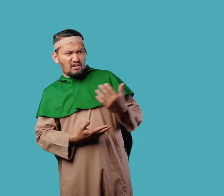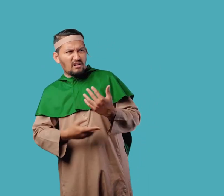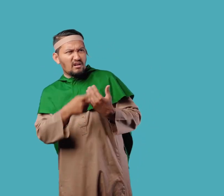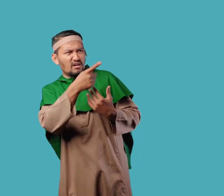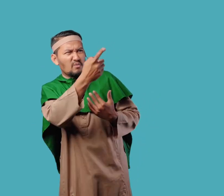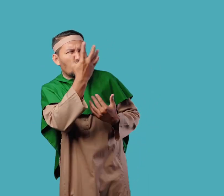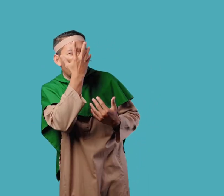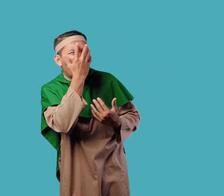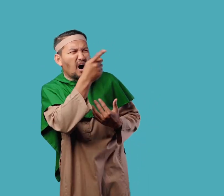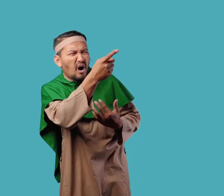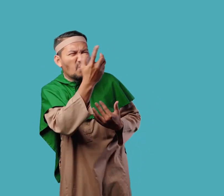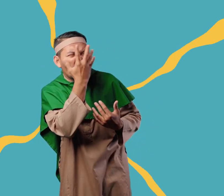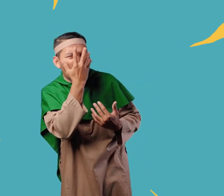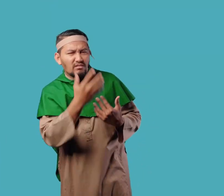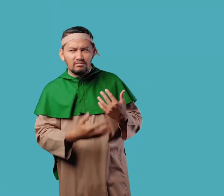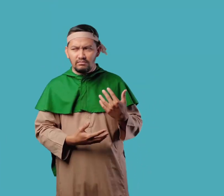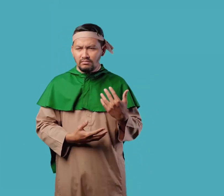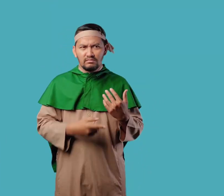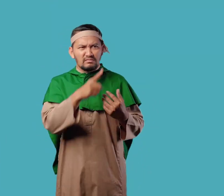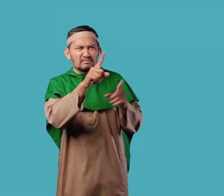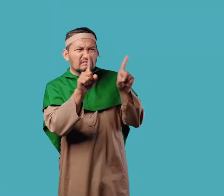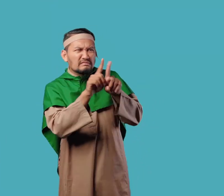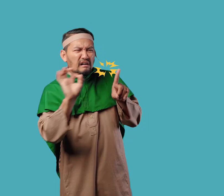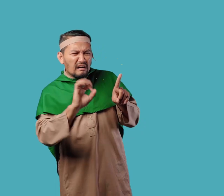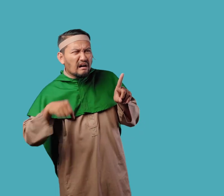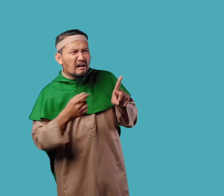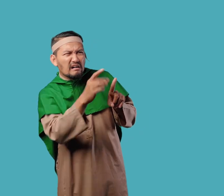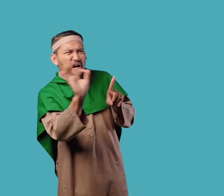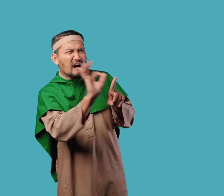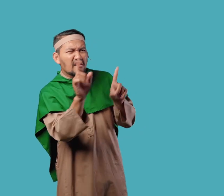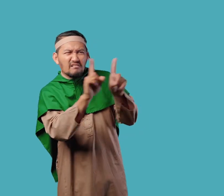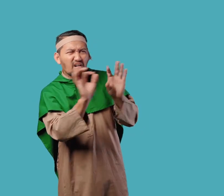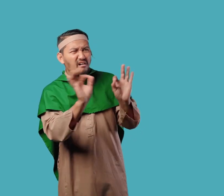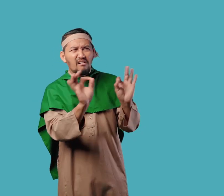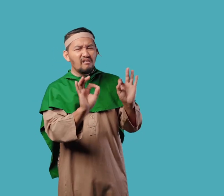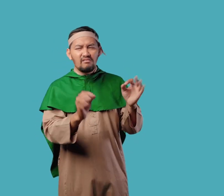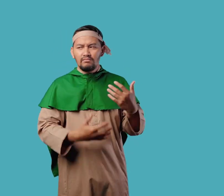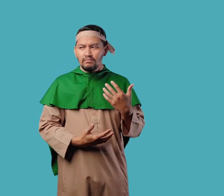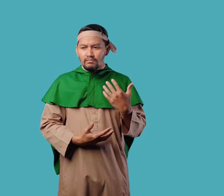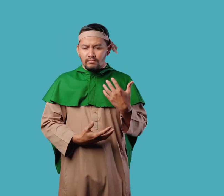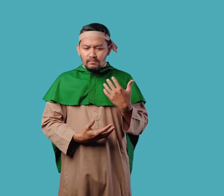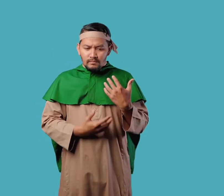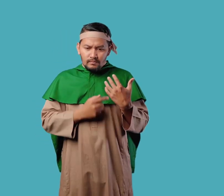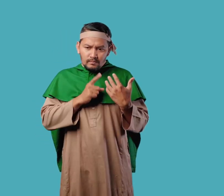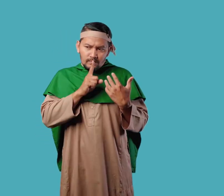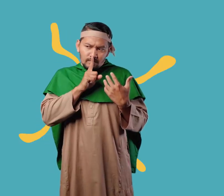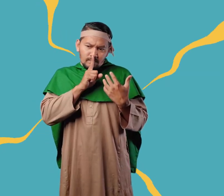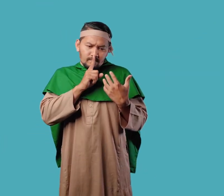baik oleh kaumnya Mereka menganggap Mariam sudah merusak nama bayi keluarganya Perbuatan itu